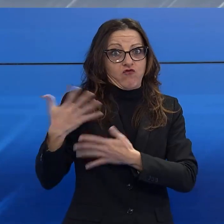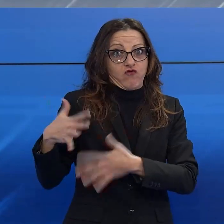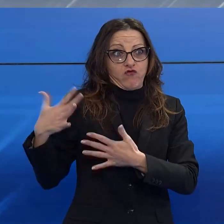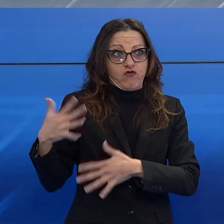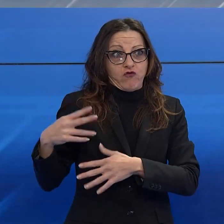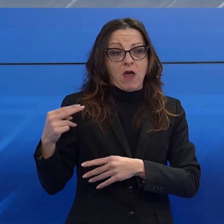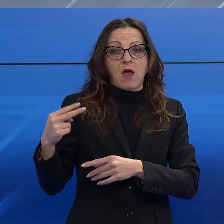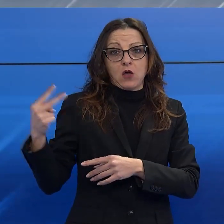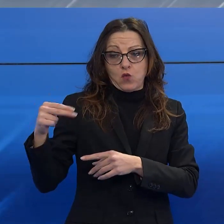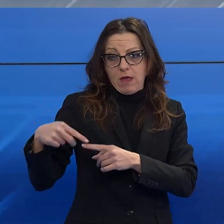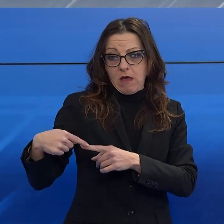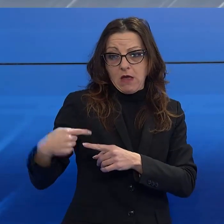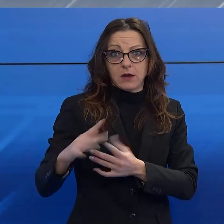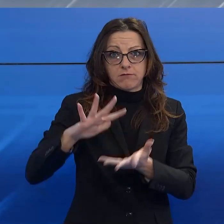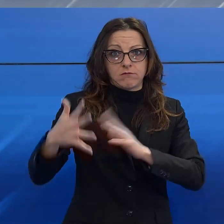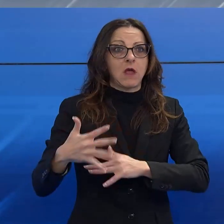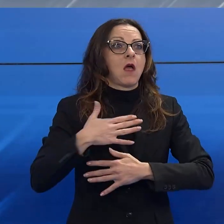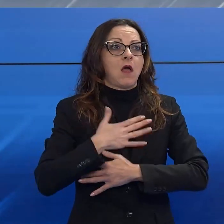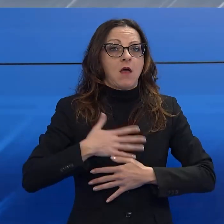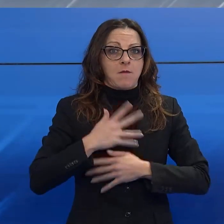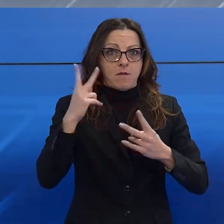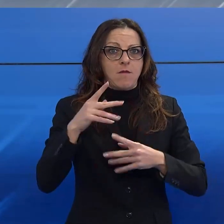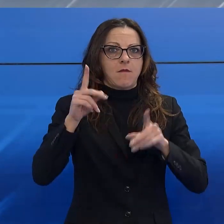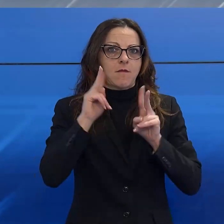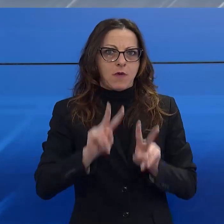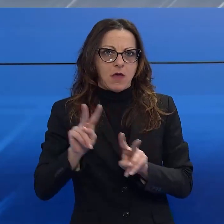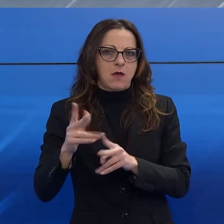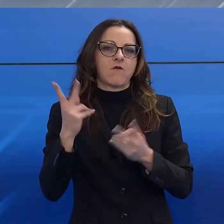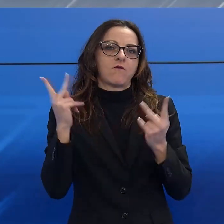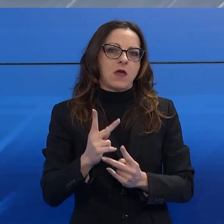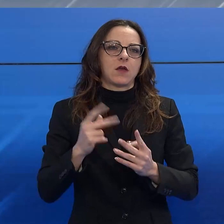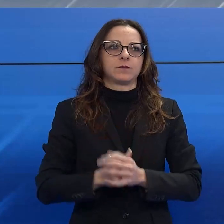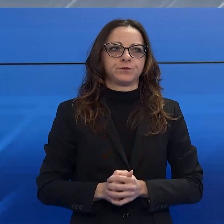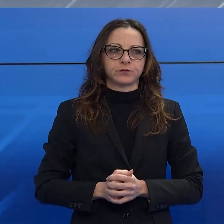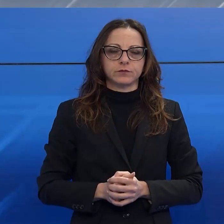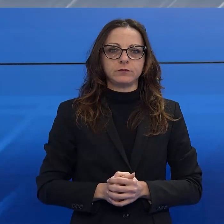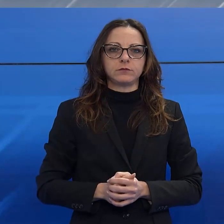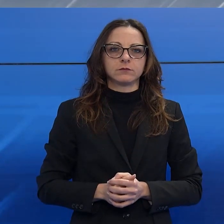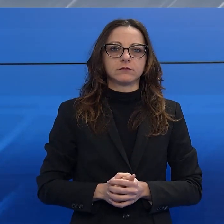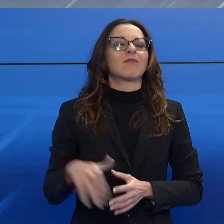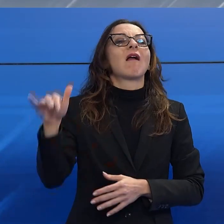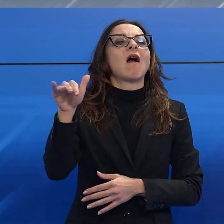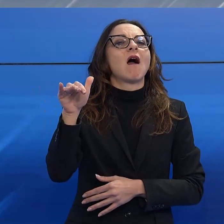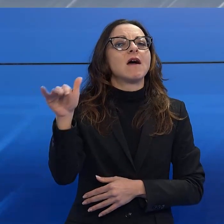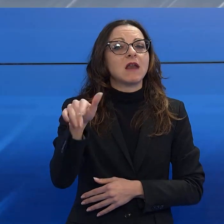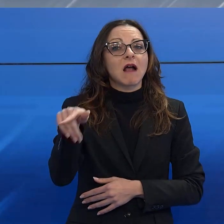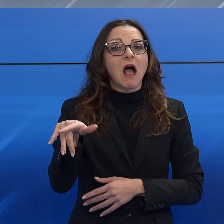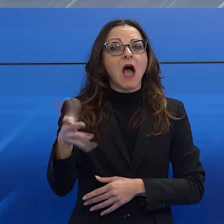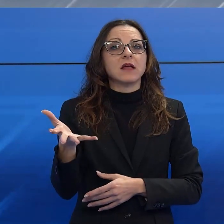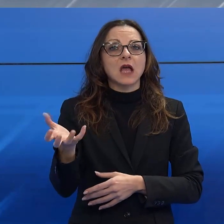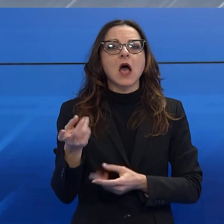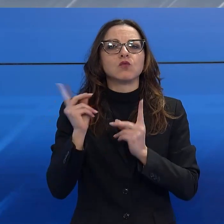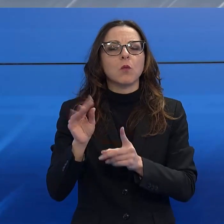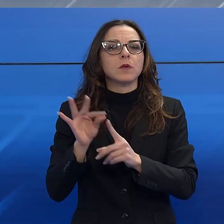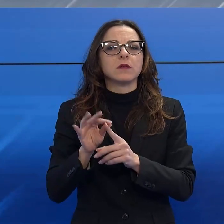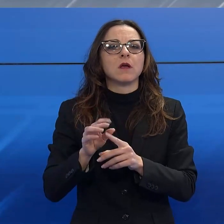qualche anno poteva trasformarsi in bagnino a tutti gli effetti. Rischiamo che questi ragazzi che magari vengono assunti a questo punto soltanto per rastrellare o